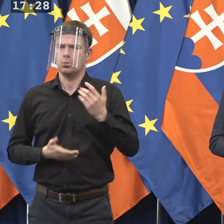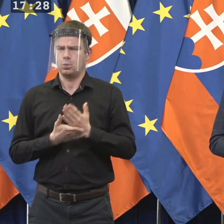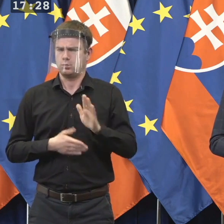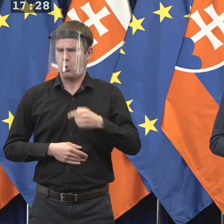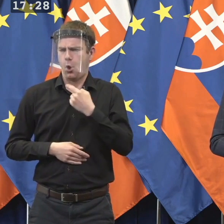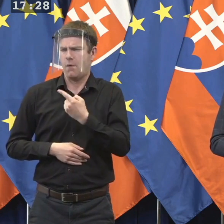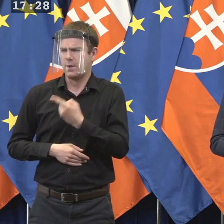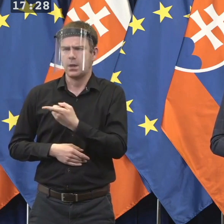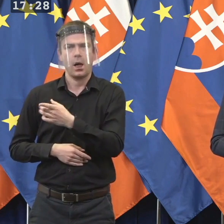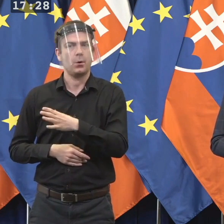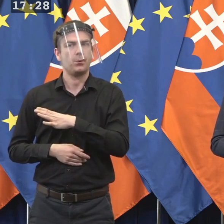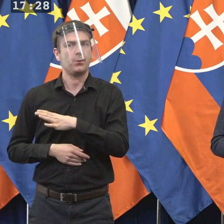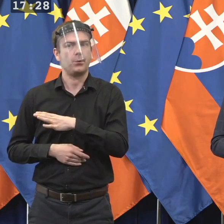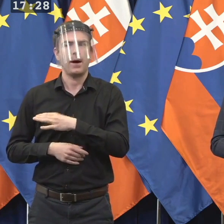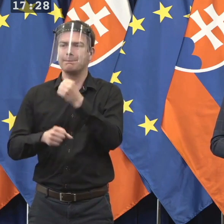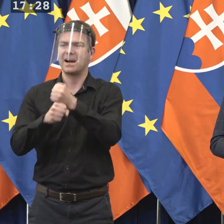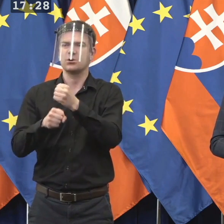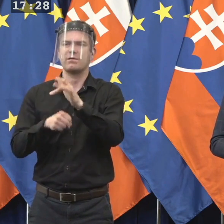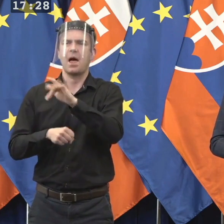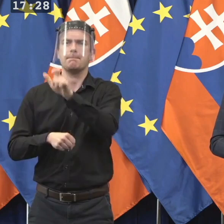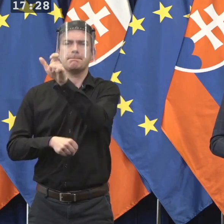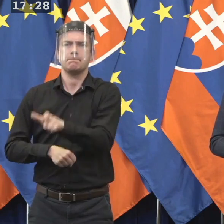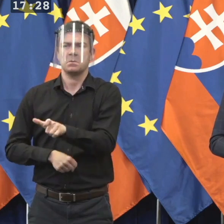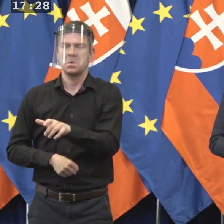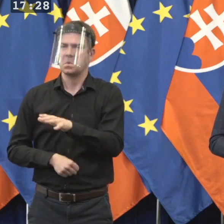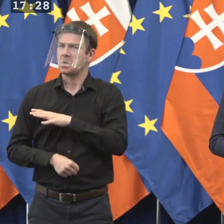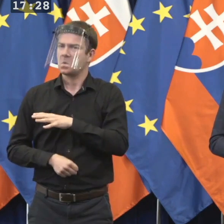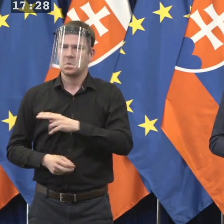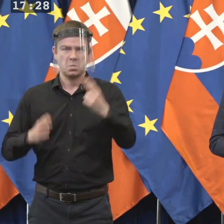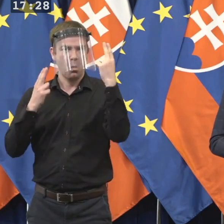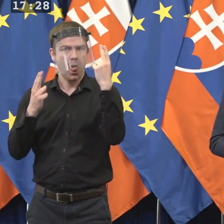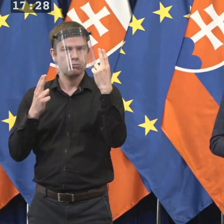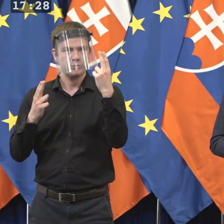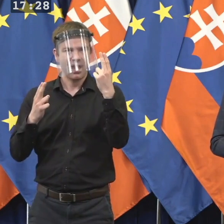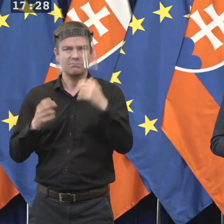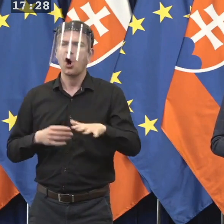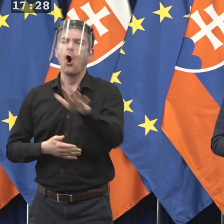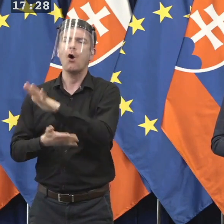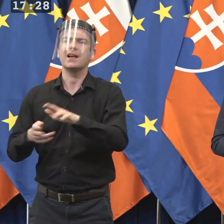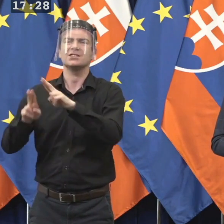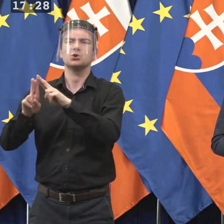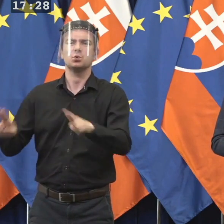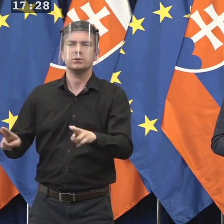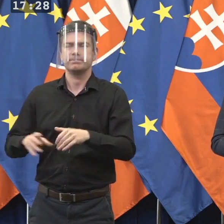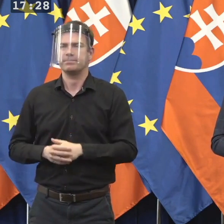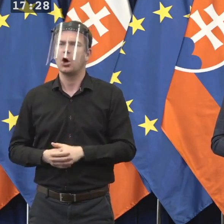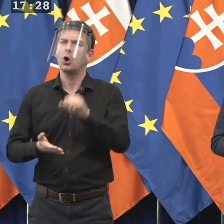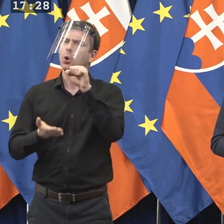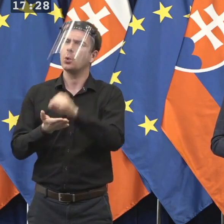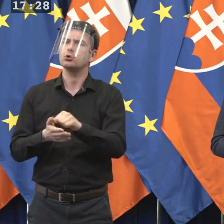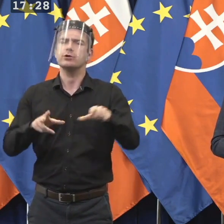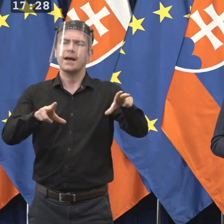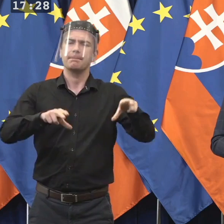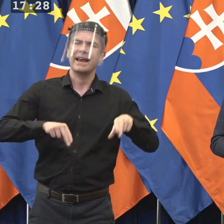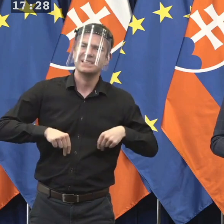že je to vážna pozícia. Keď sa bavíme o kľúčových pozíciách v justícii, tak určite je to predseda, predsednička